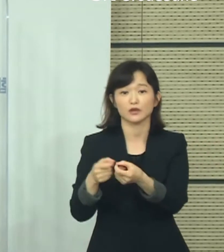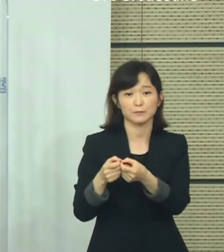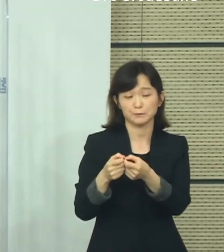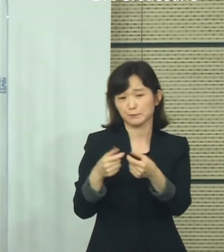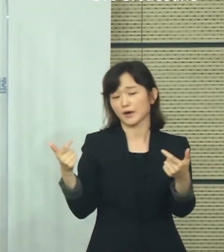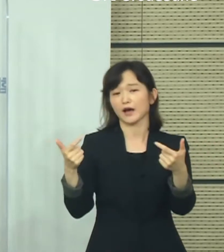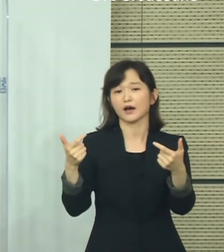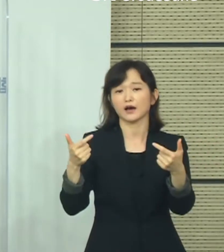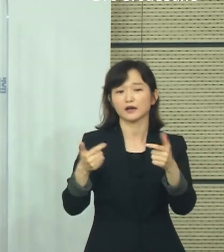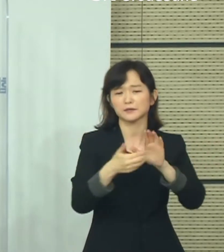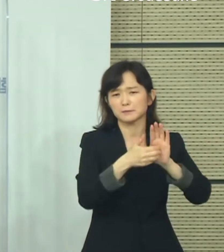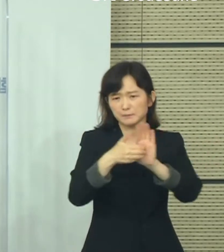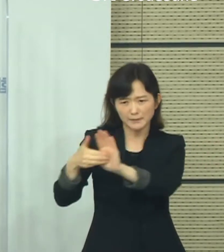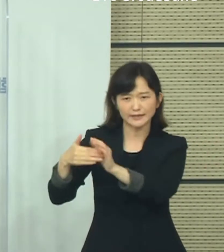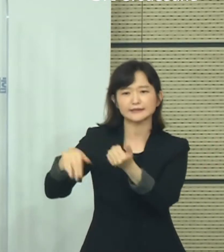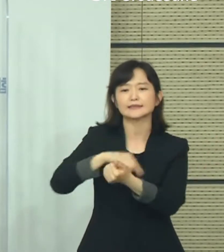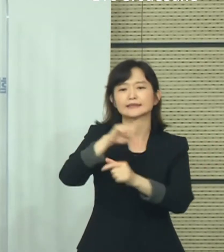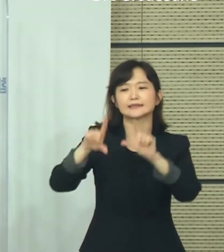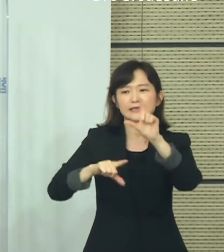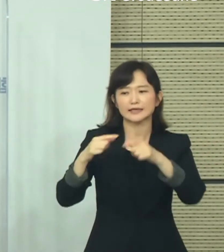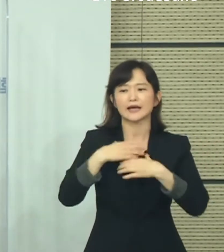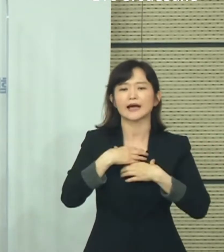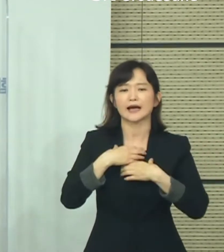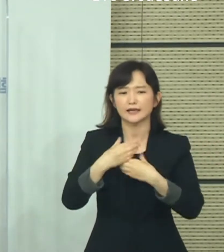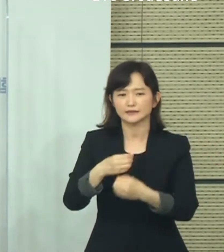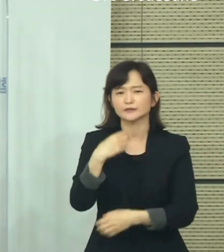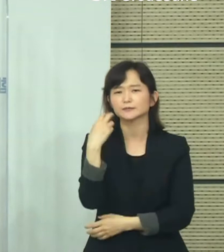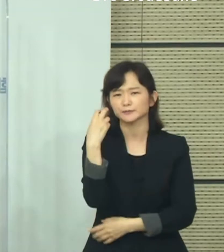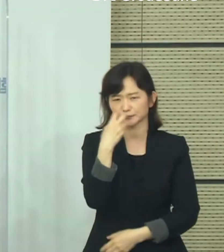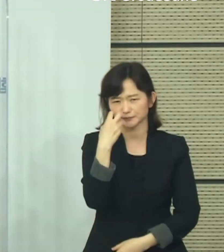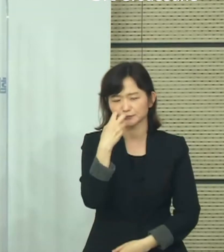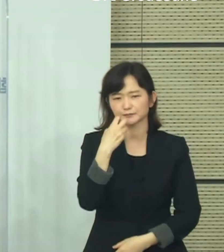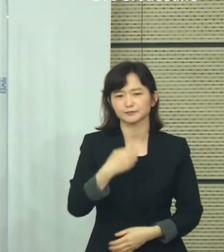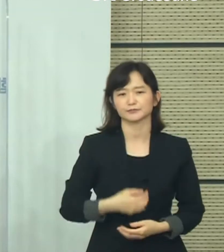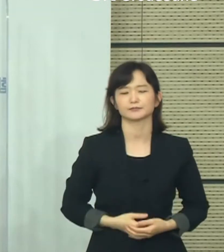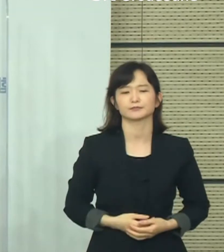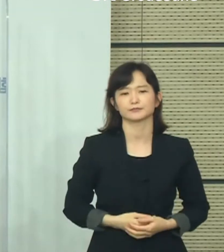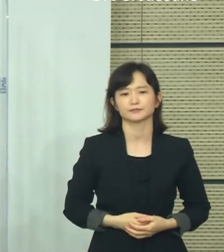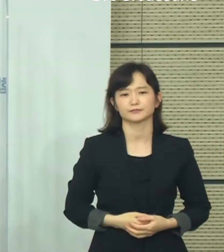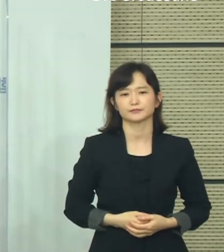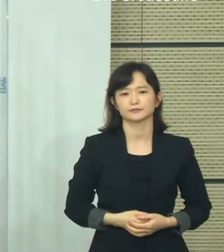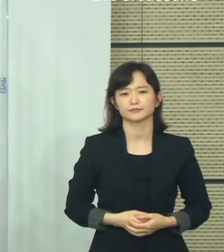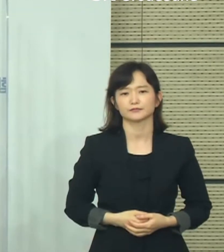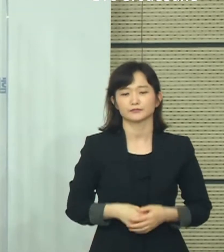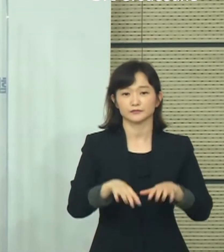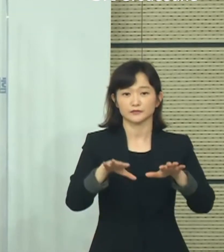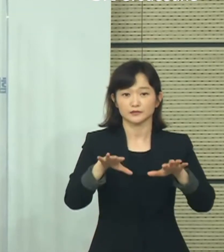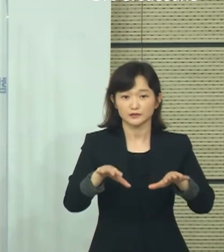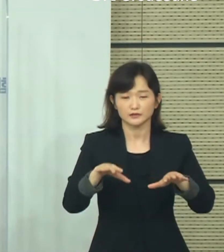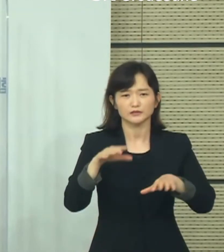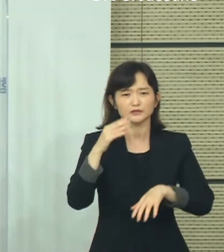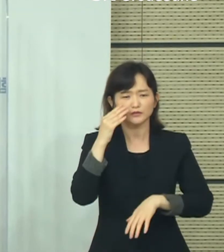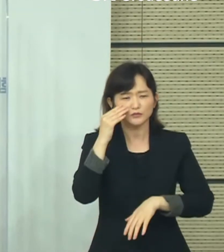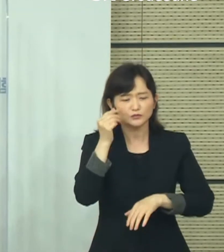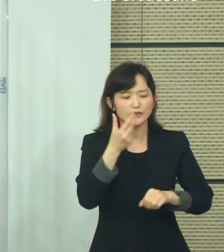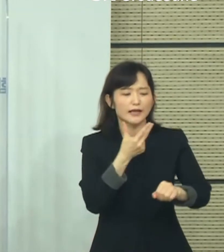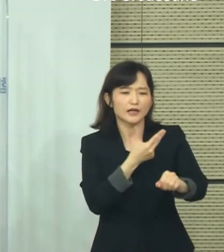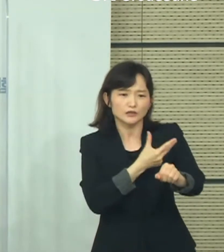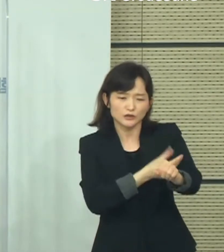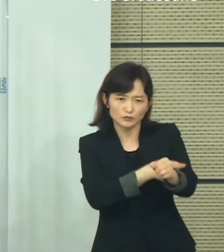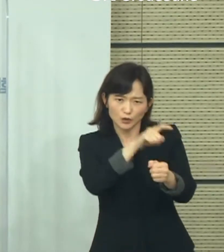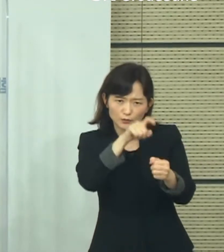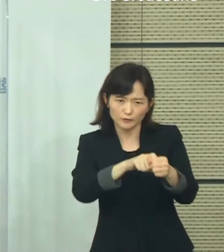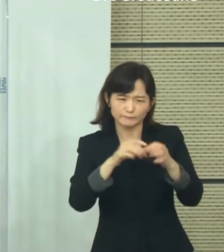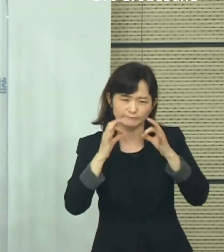또한 방역사항을 안정적으로 관리해 나가고 있습니다. 오늘도 순조로운 예방접종을 위해